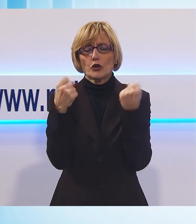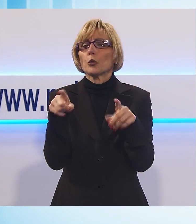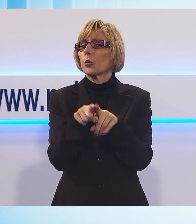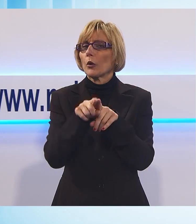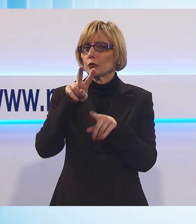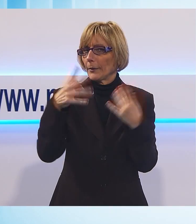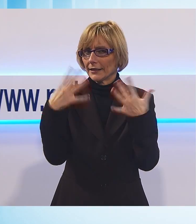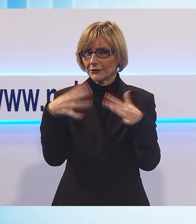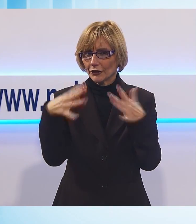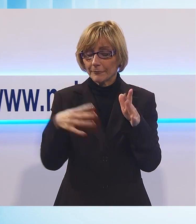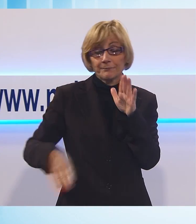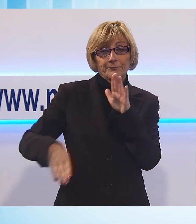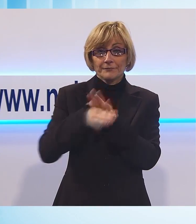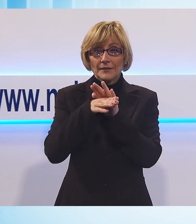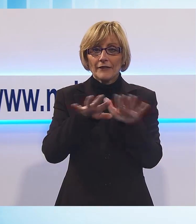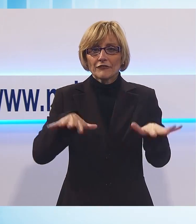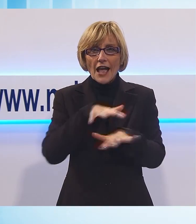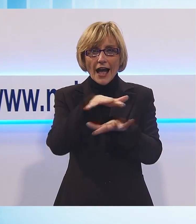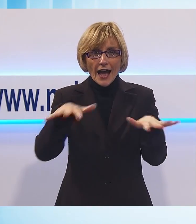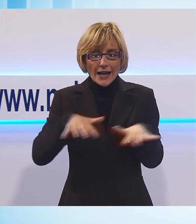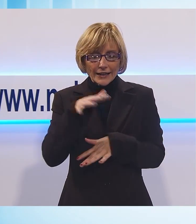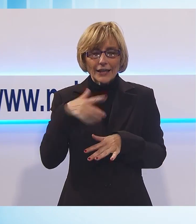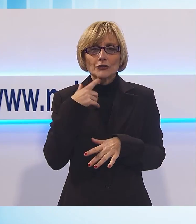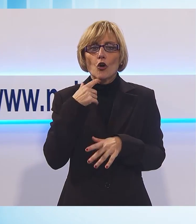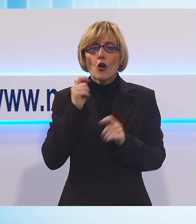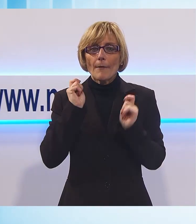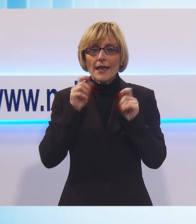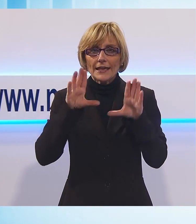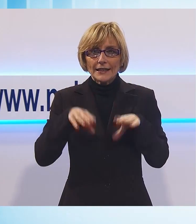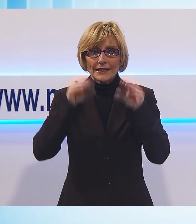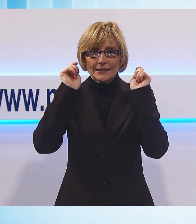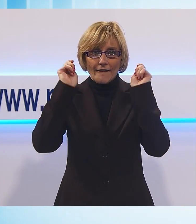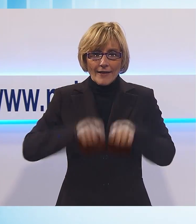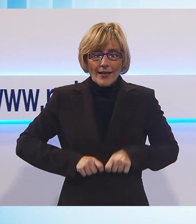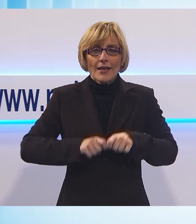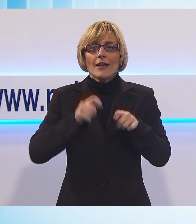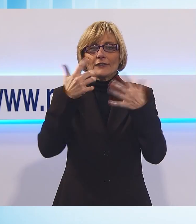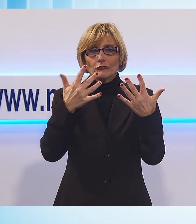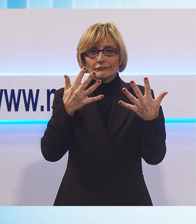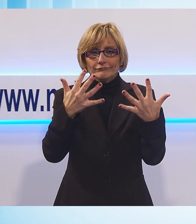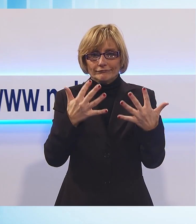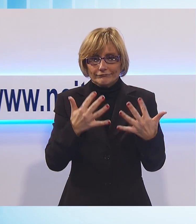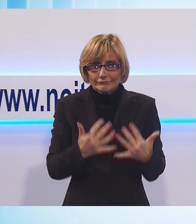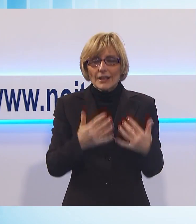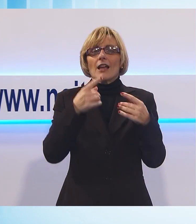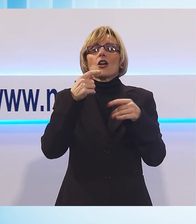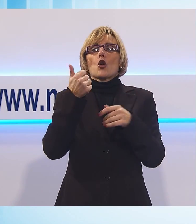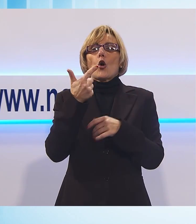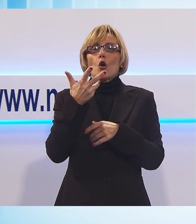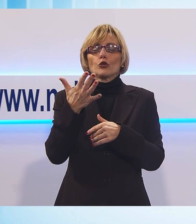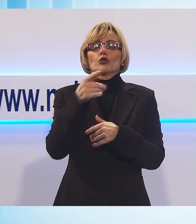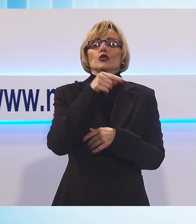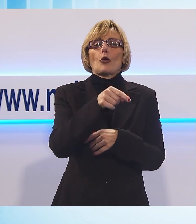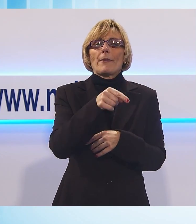partire da Viareggio, dove la Befana aprirà il conto alla rovescia al Carnevale, arriverà proprio nel cuore della fabbrica del divertimento, la